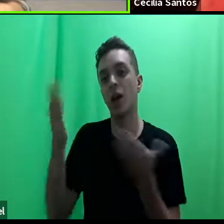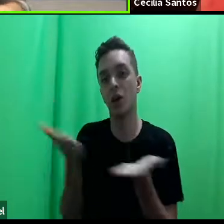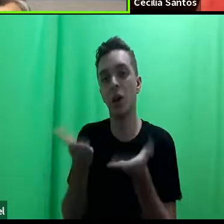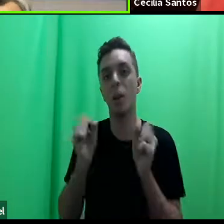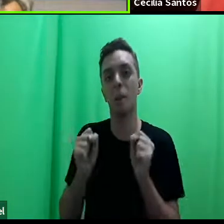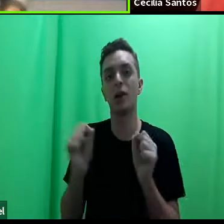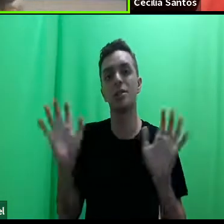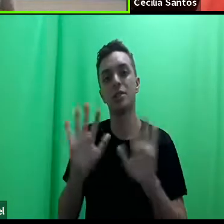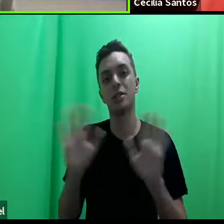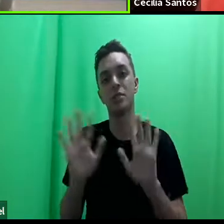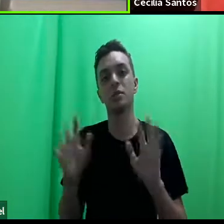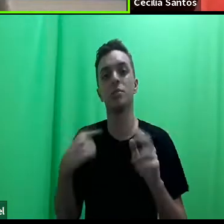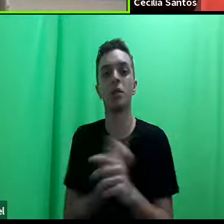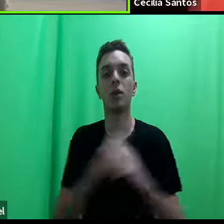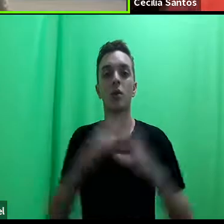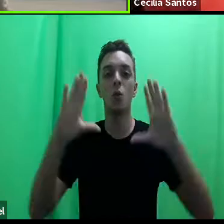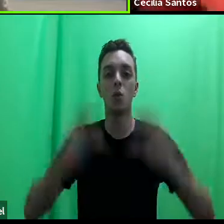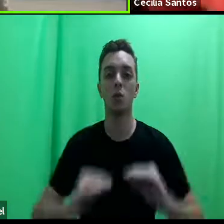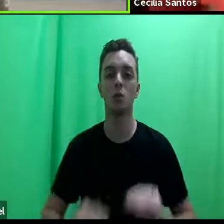conversa.